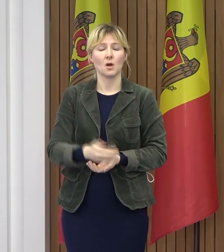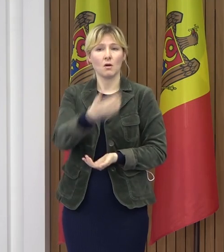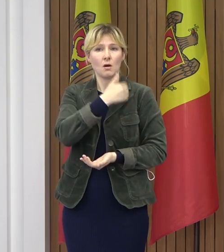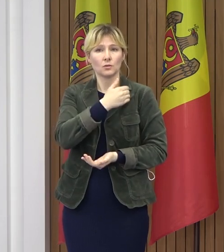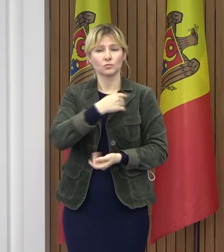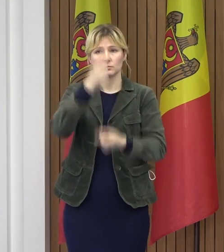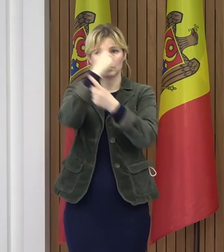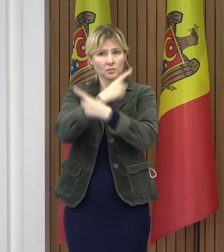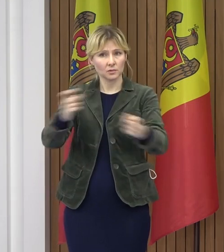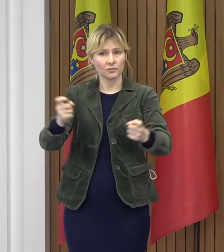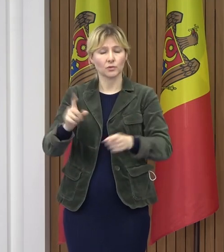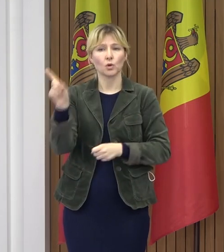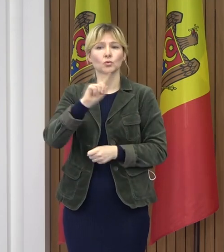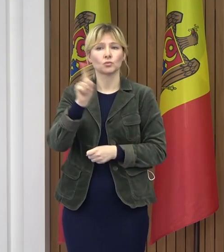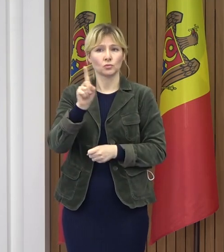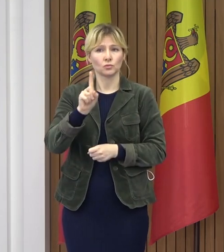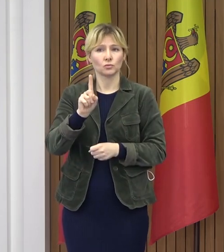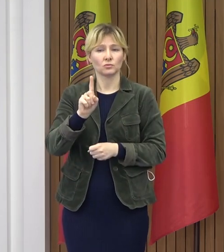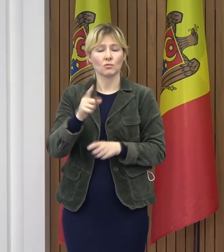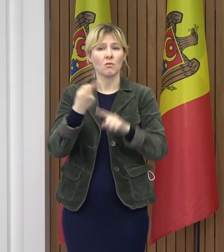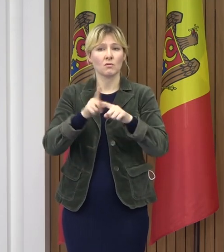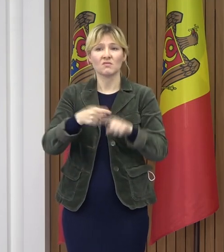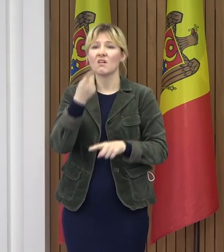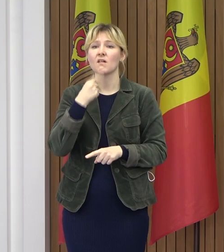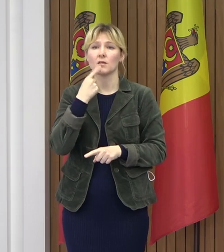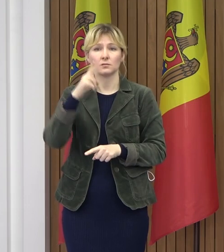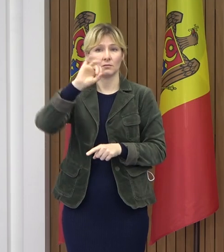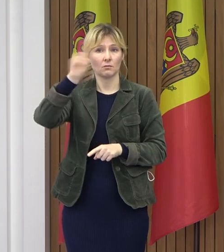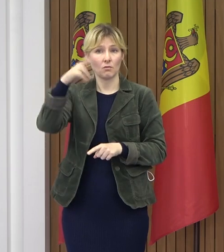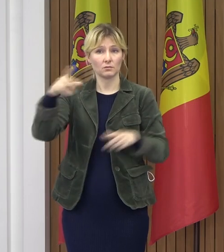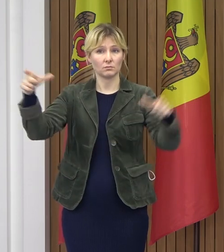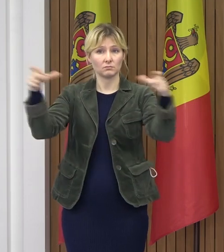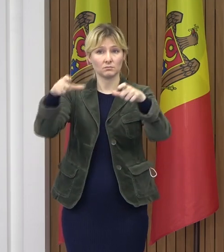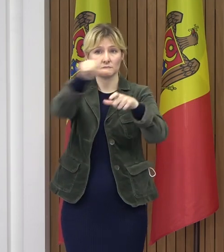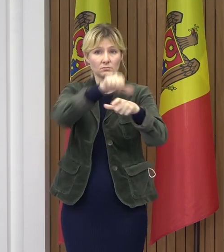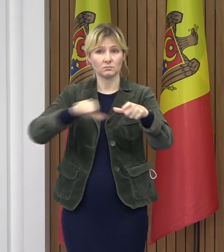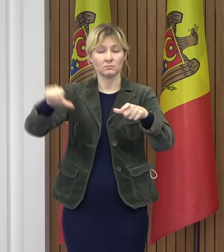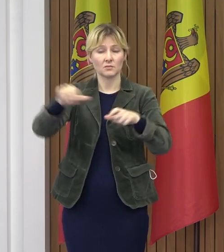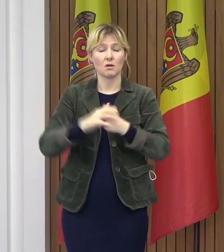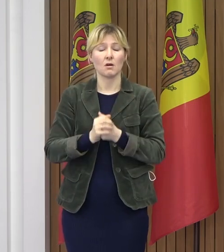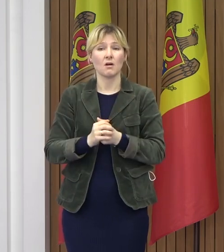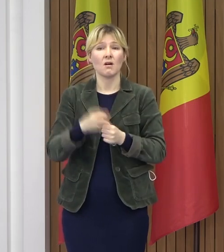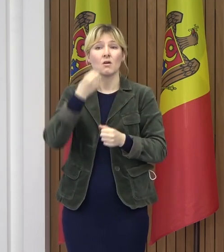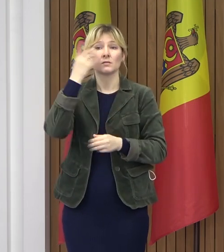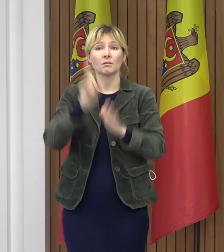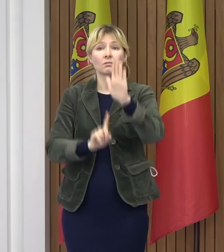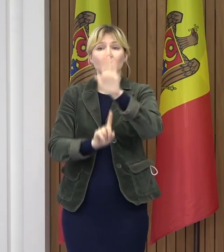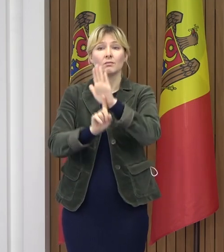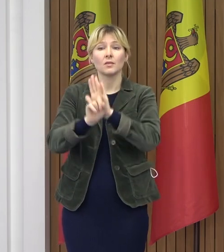atenția suprafaptului că codul roșu se instituie în momentul în care se excede